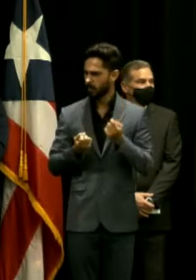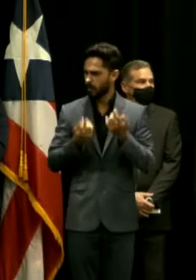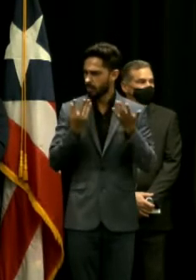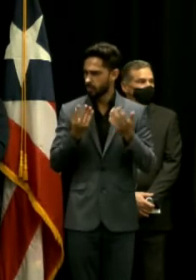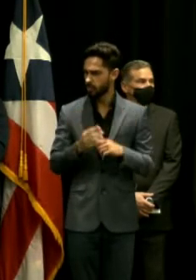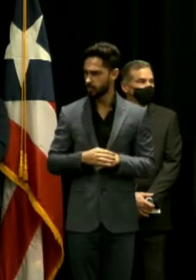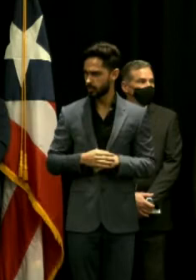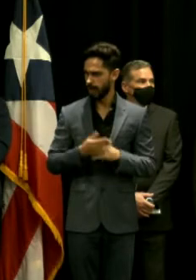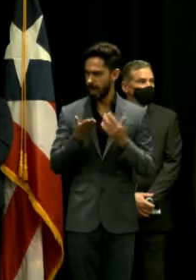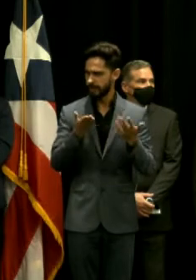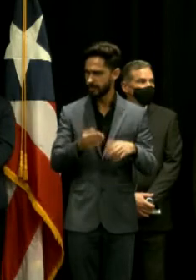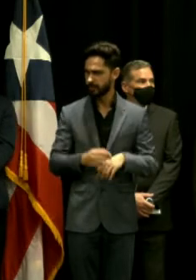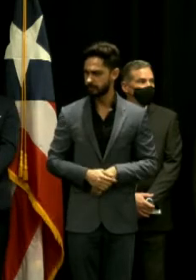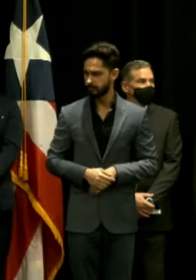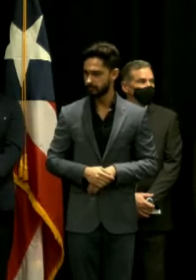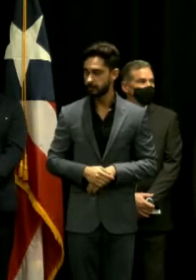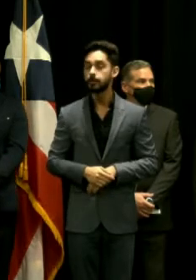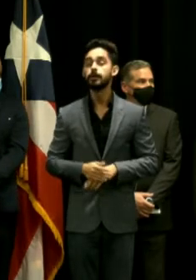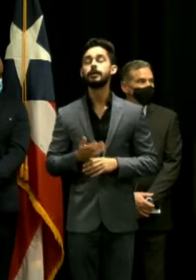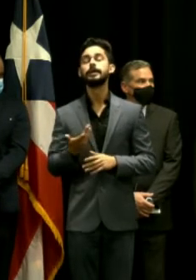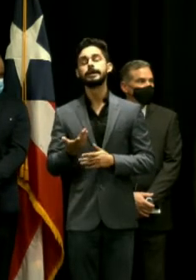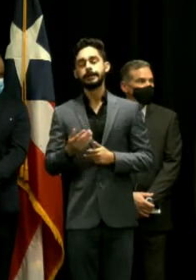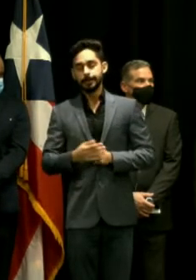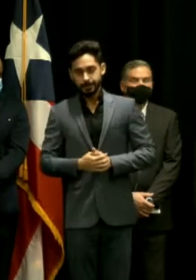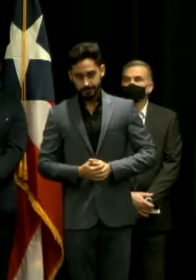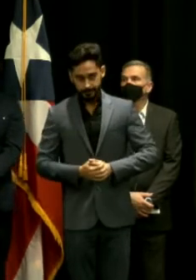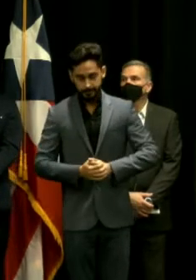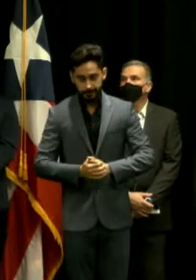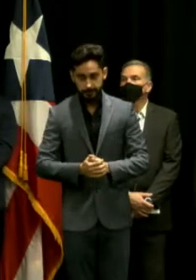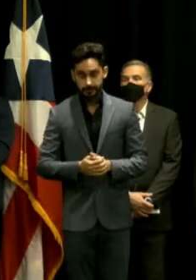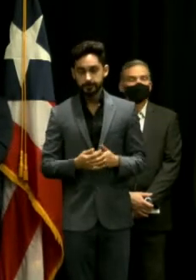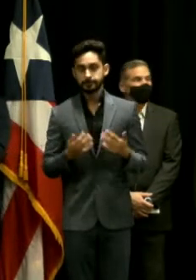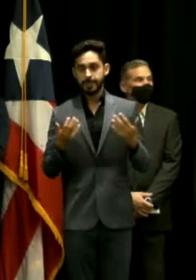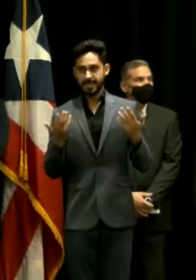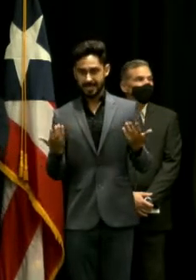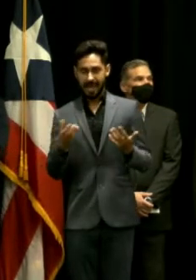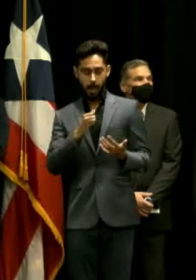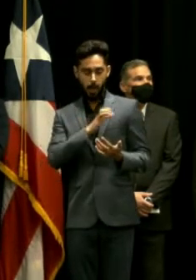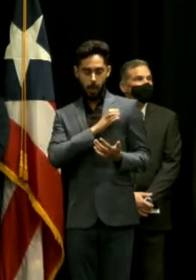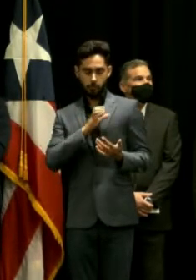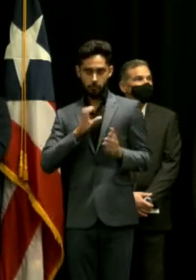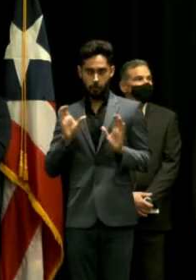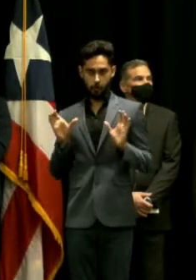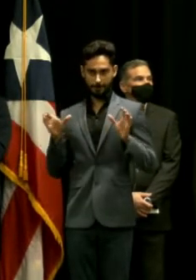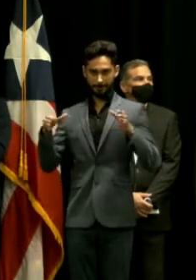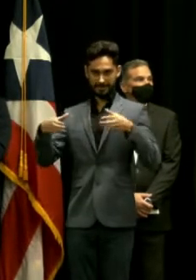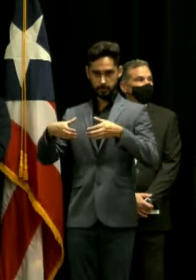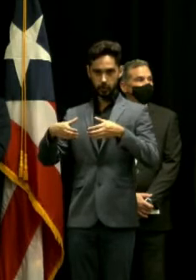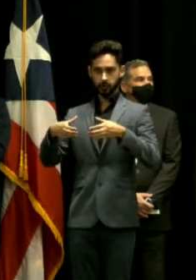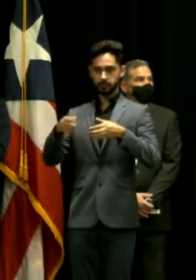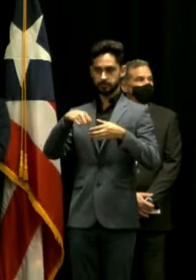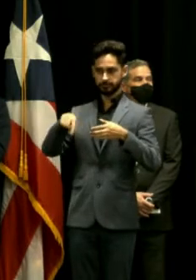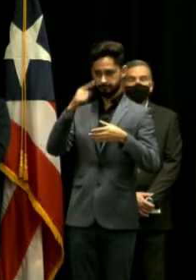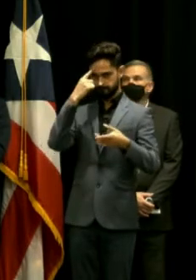existe ya una comisión para el desarrollo sostenible de Vieques y en el